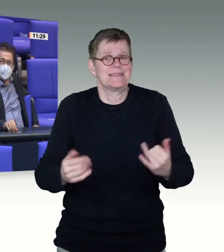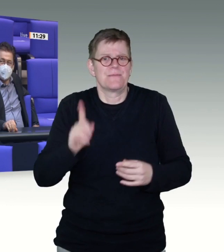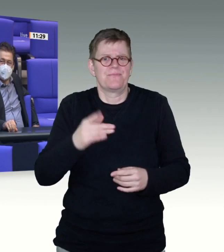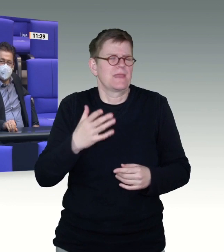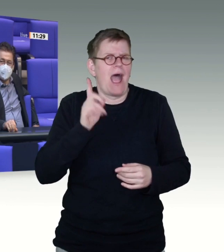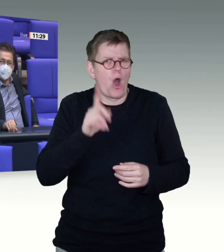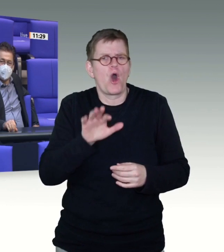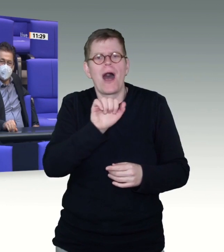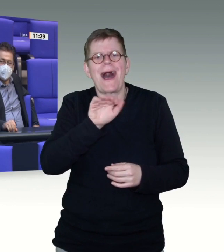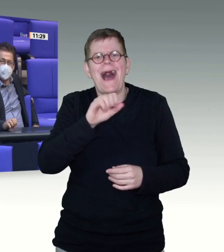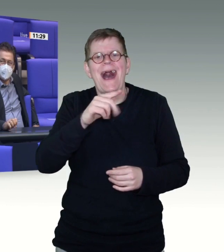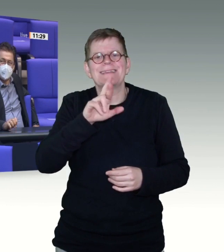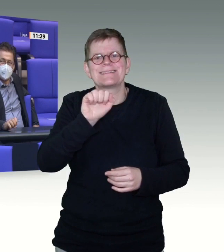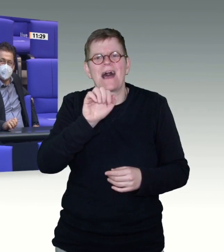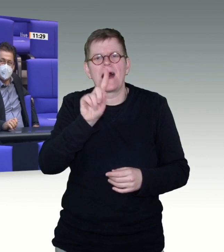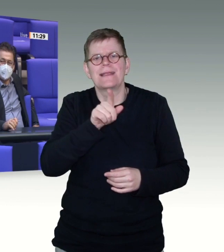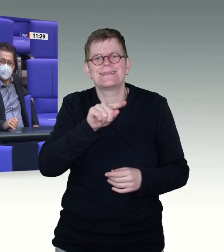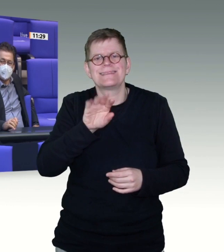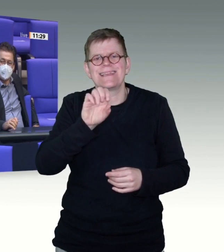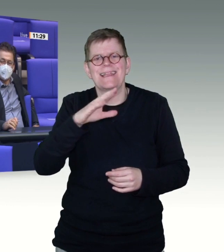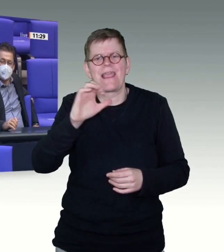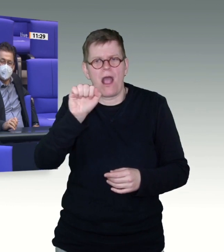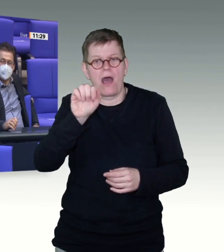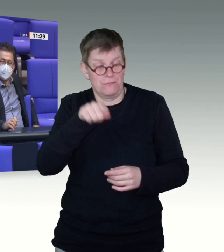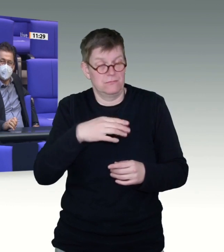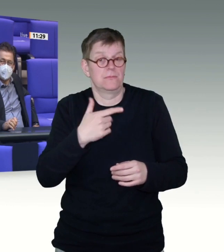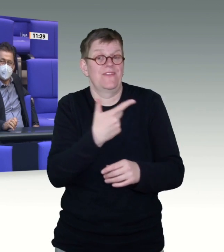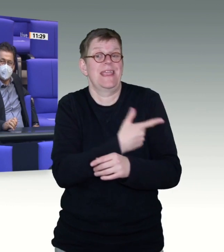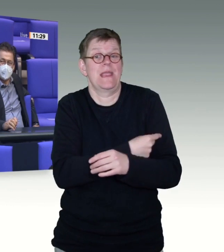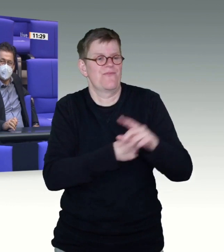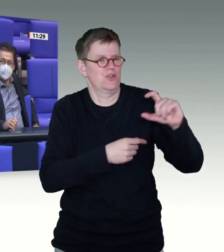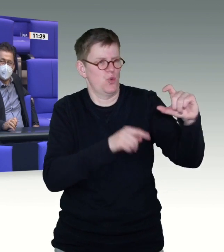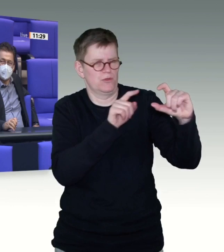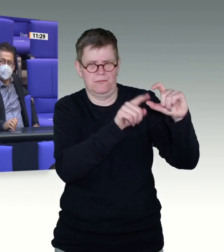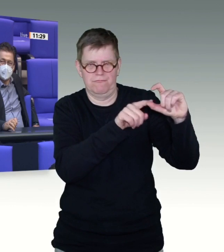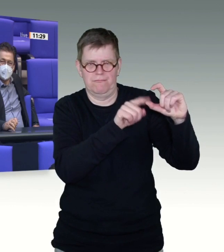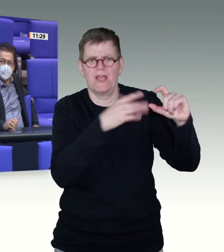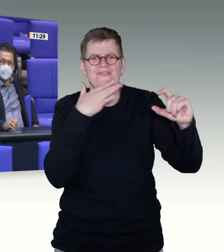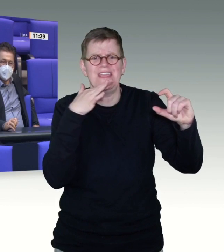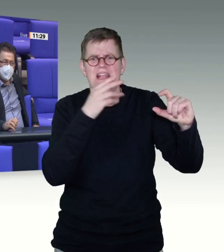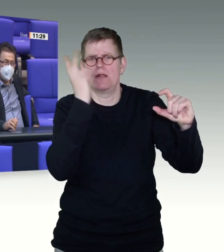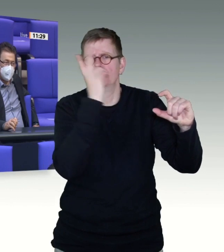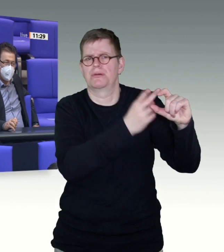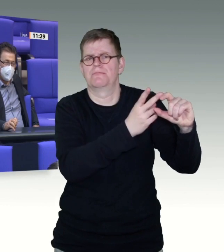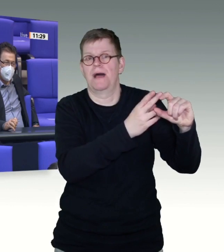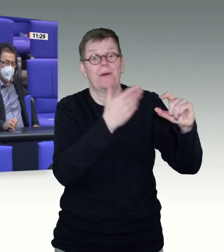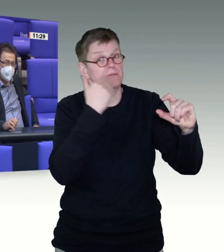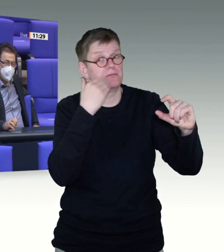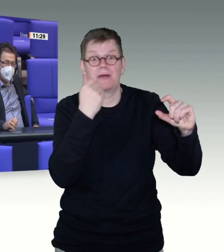sein, dass zum Beispiel auch in Baden-Württemberg jetzt im Gegensatz zu Mecklenburg-Vorpommern kein Pilotprojekt stattfindet,